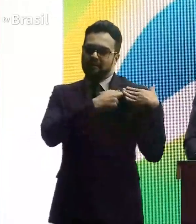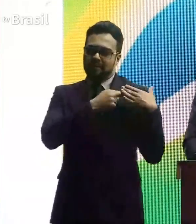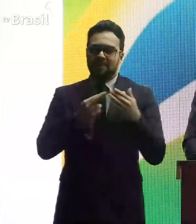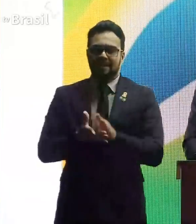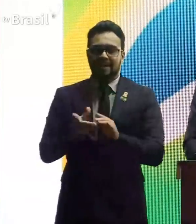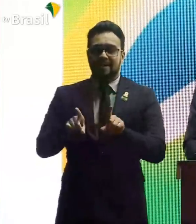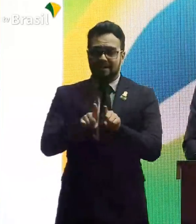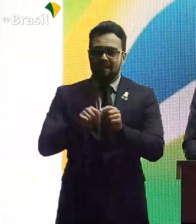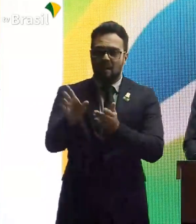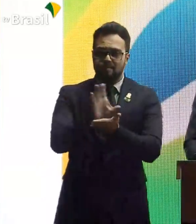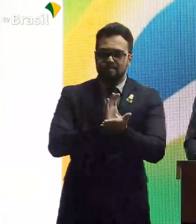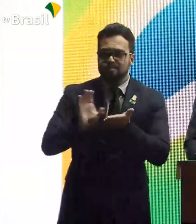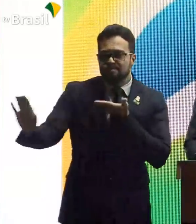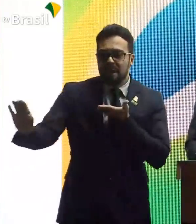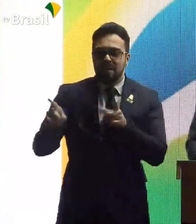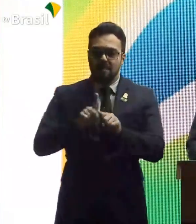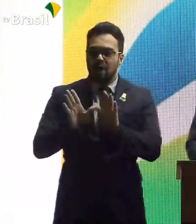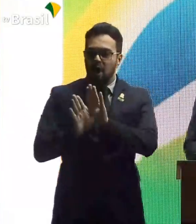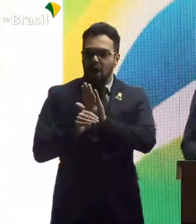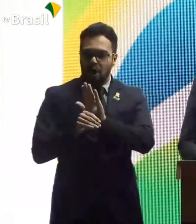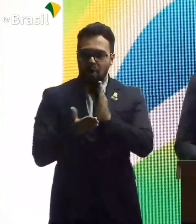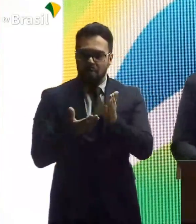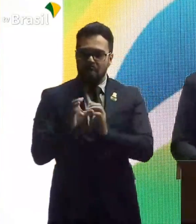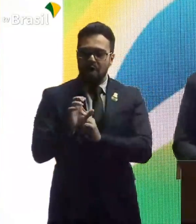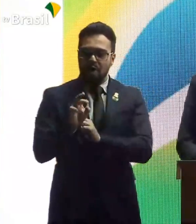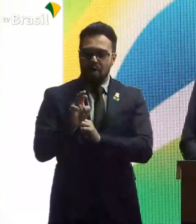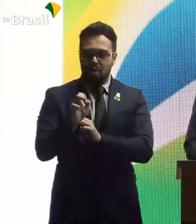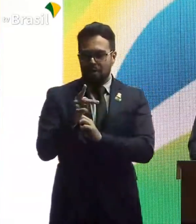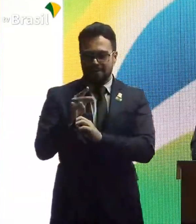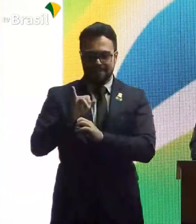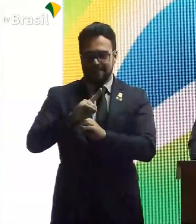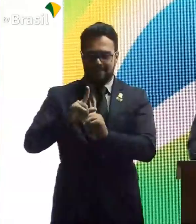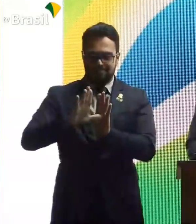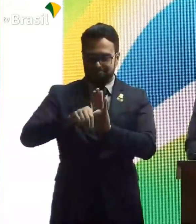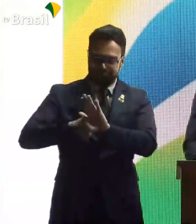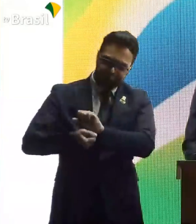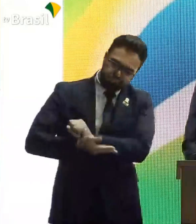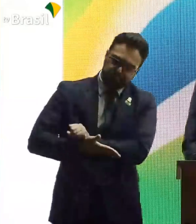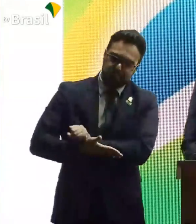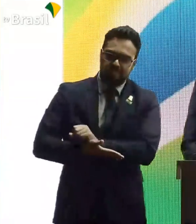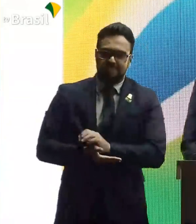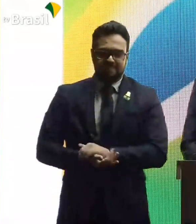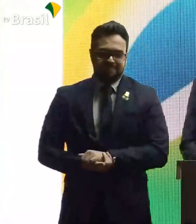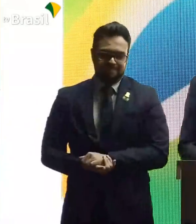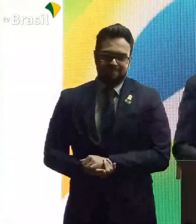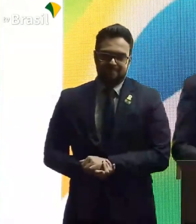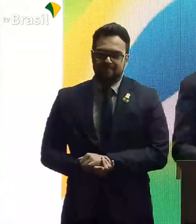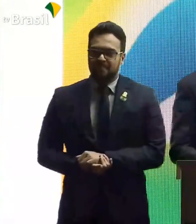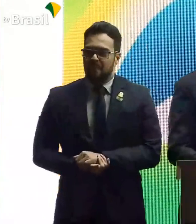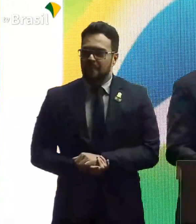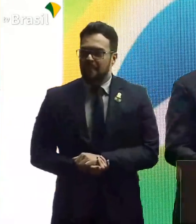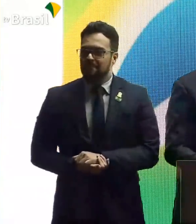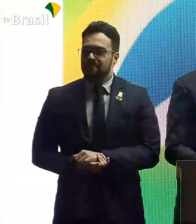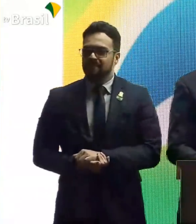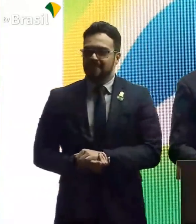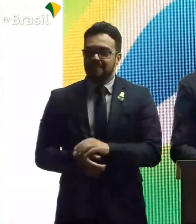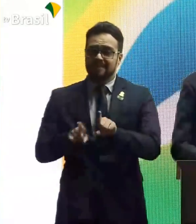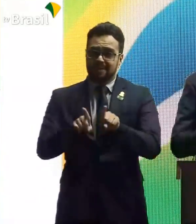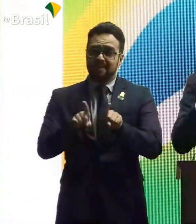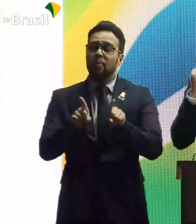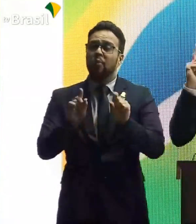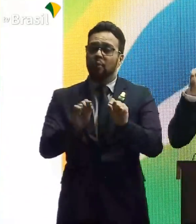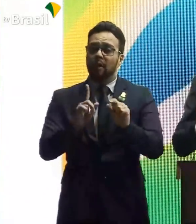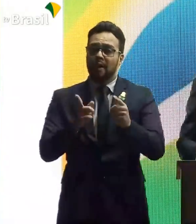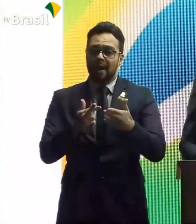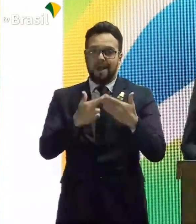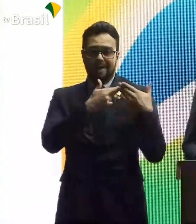desvios, roubos e corrupção. Não tem outra explicação. A maior irresponsabilidade